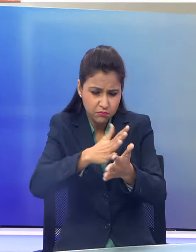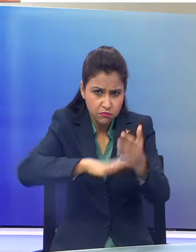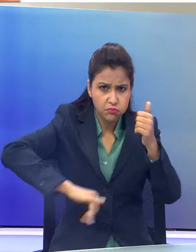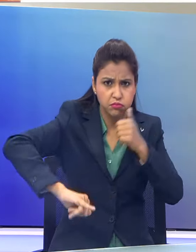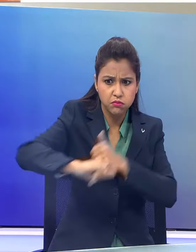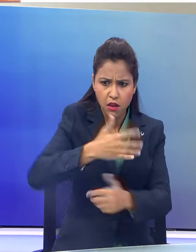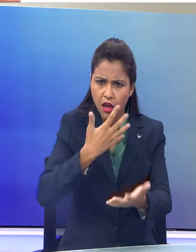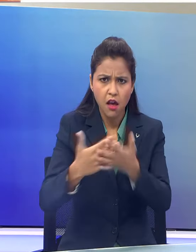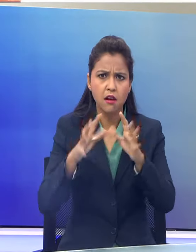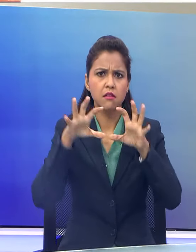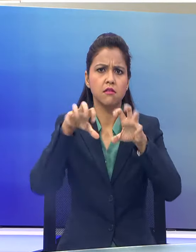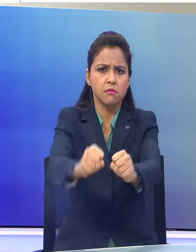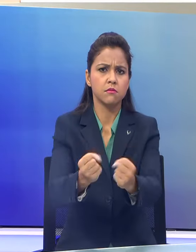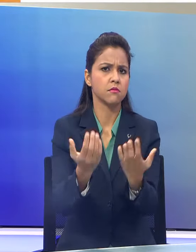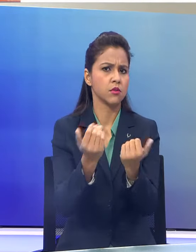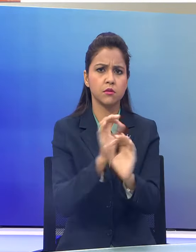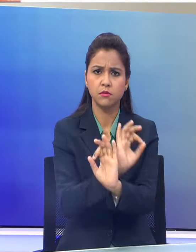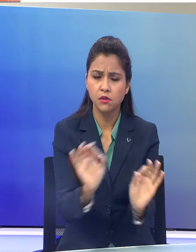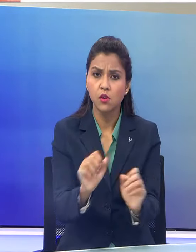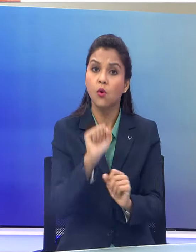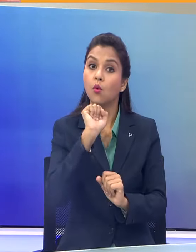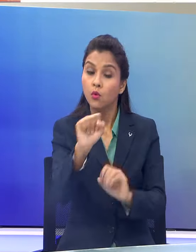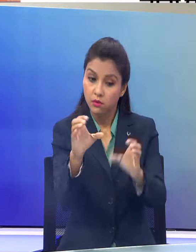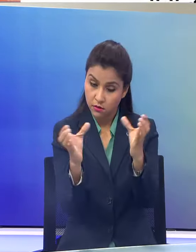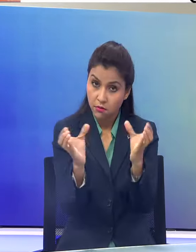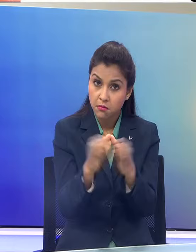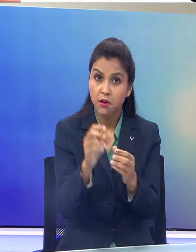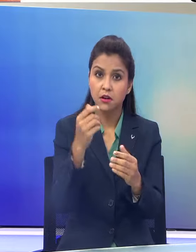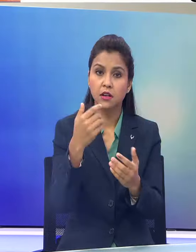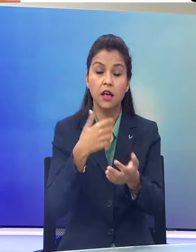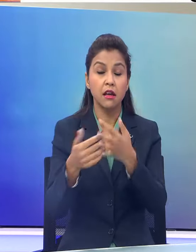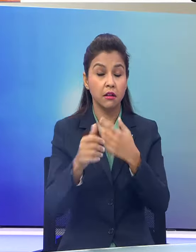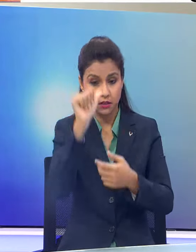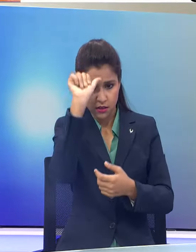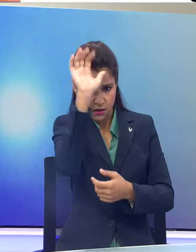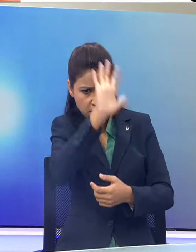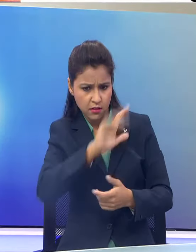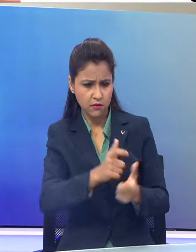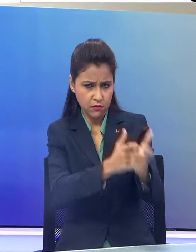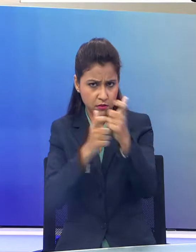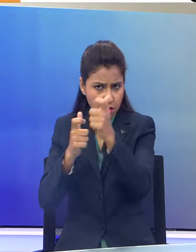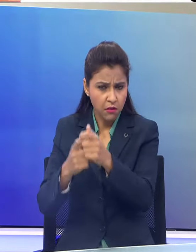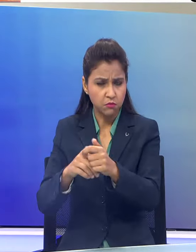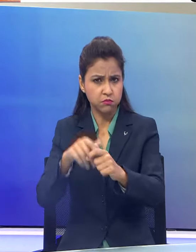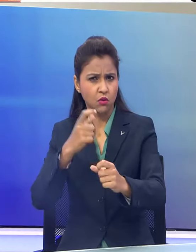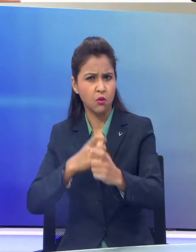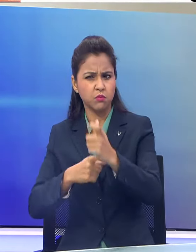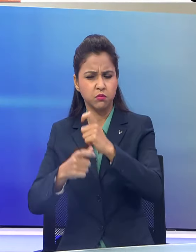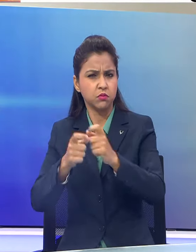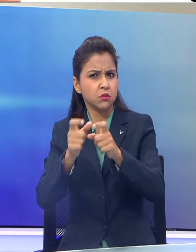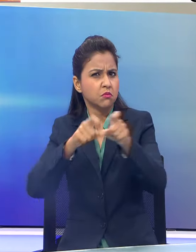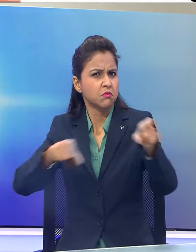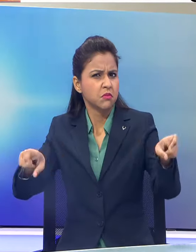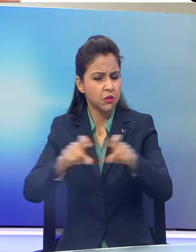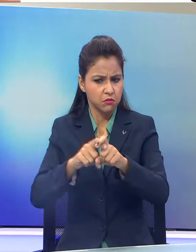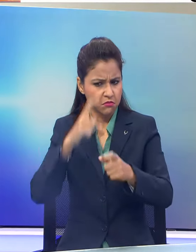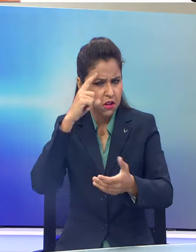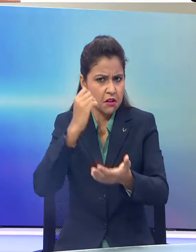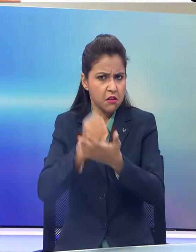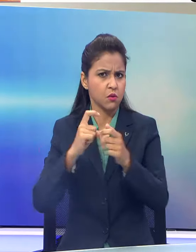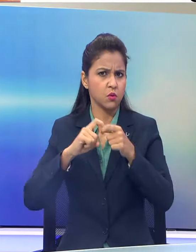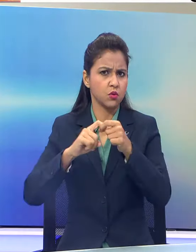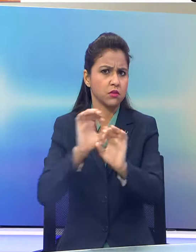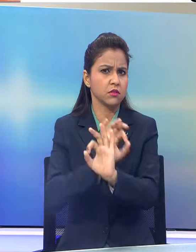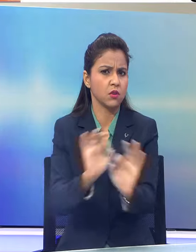कोई कब्जा नहीं कर सकता उनकी पार्टी ने कभी देश की सेना और जवानों की बहादुरी और शौरे पर सवाल नहीं उठाया